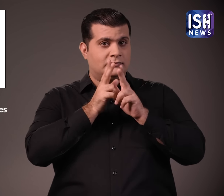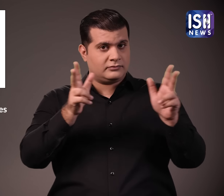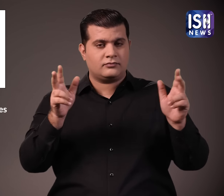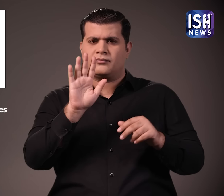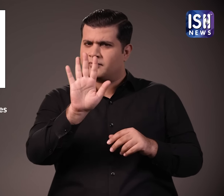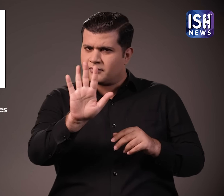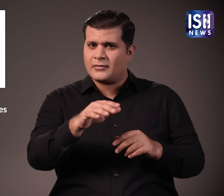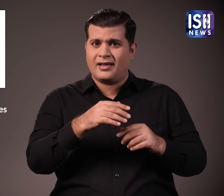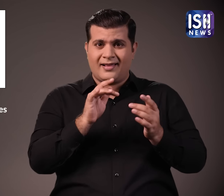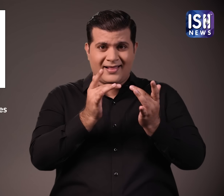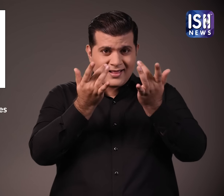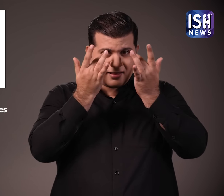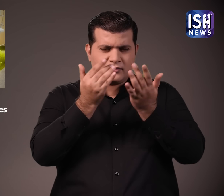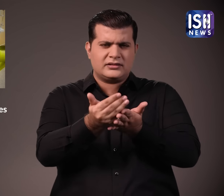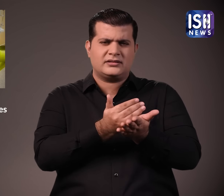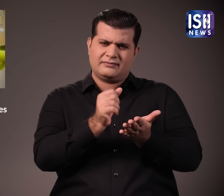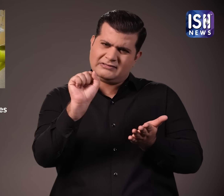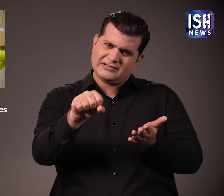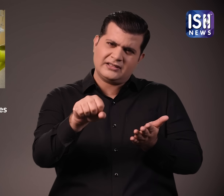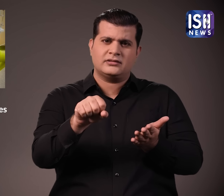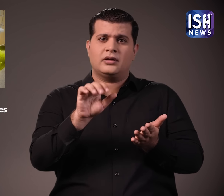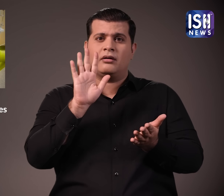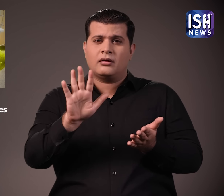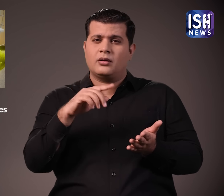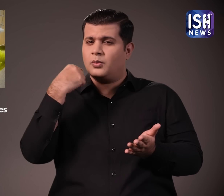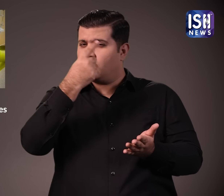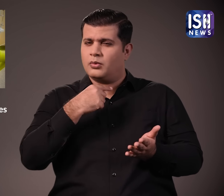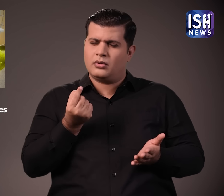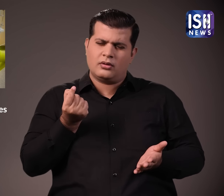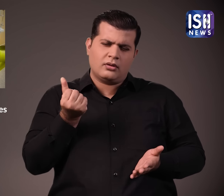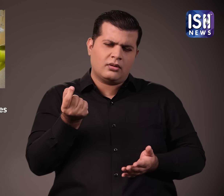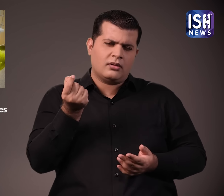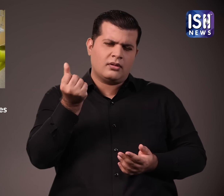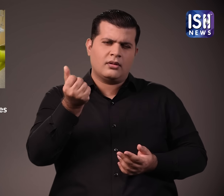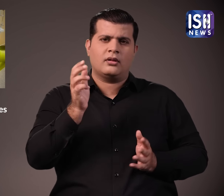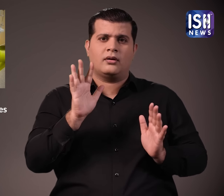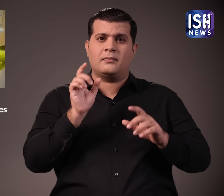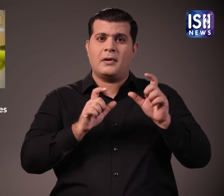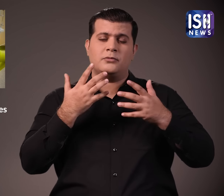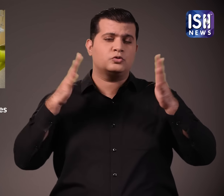हलाकी कॉंटक्ट लेंस पहनना सुरक्षित है। फिर भी ये कभी कबार गंबीर समस्याइं पैदा कर सकते